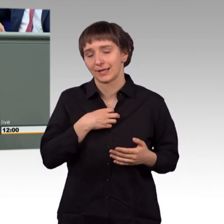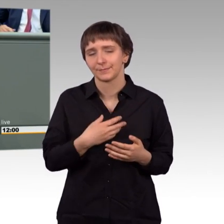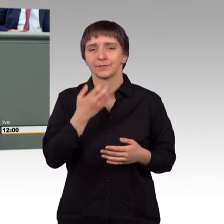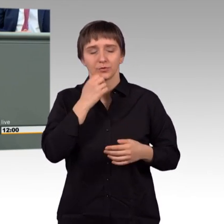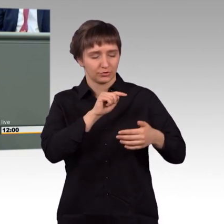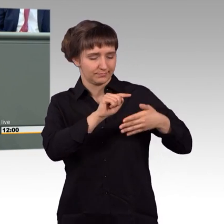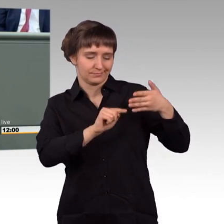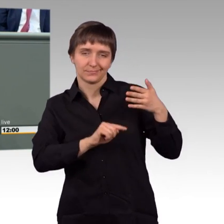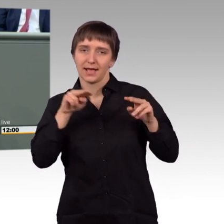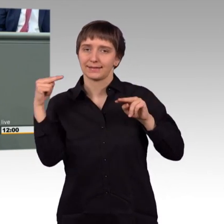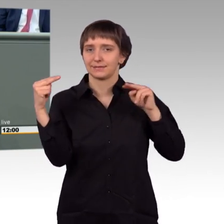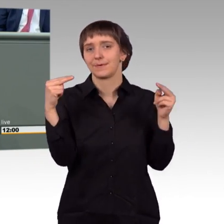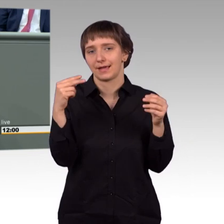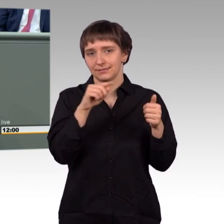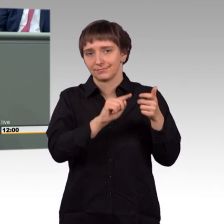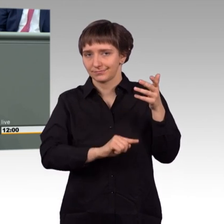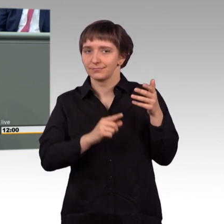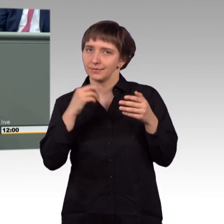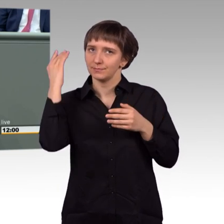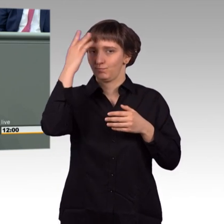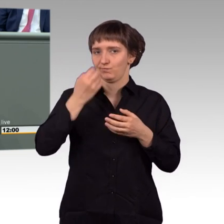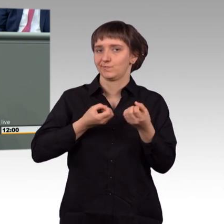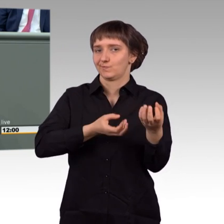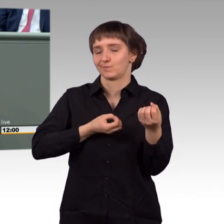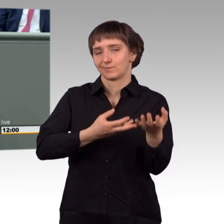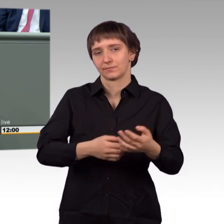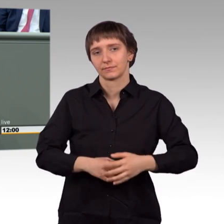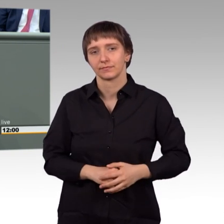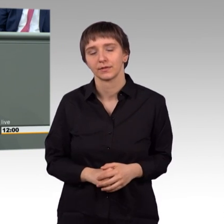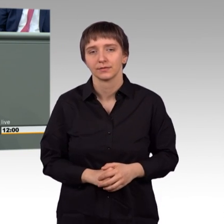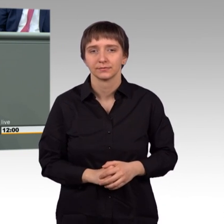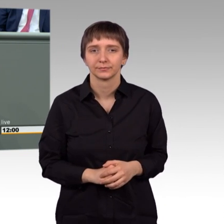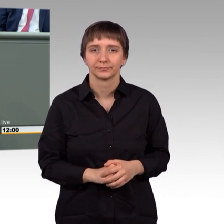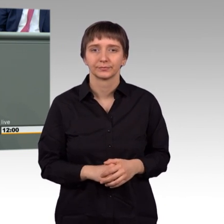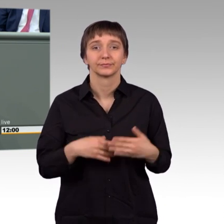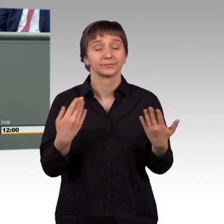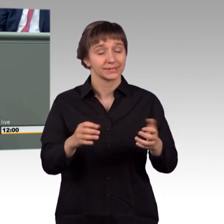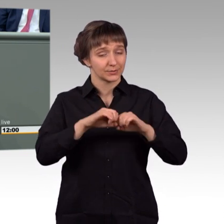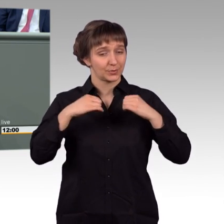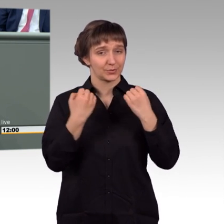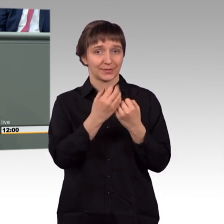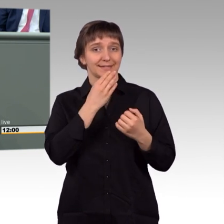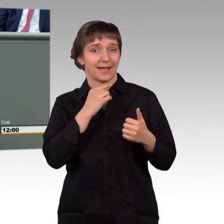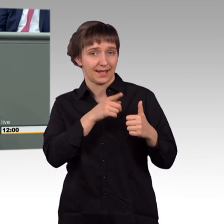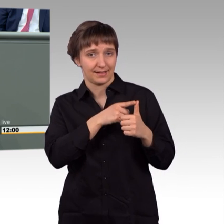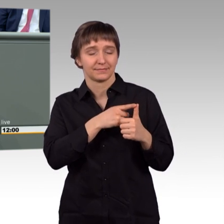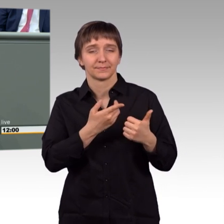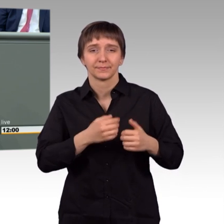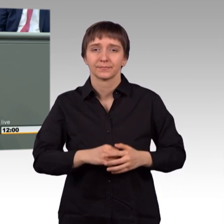hier noch einige Gedanken beisteuern. Zunächst zur Situation Israels. Israel ist durch